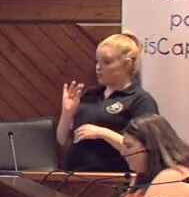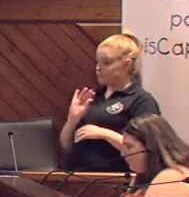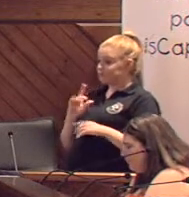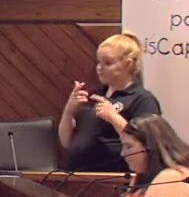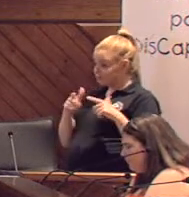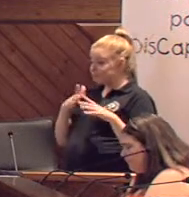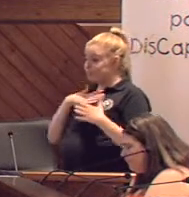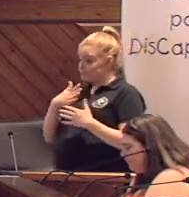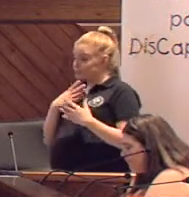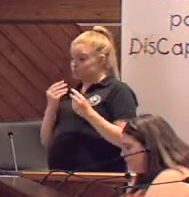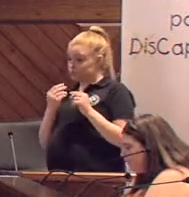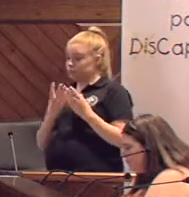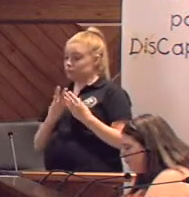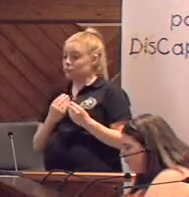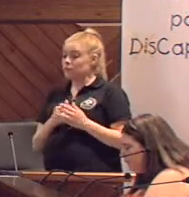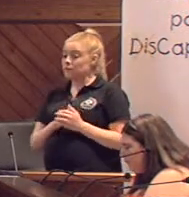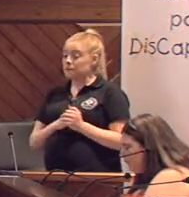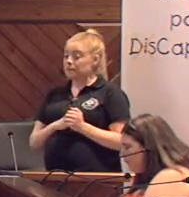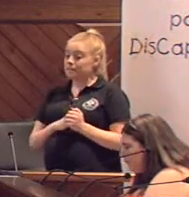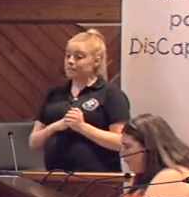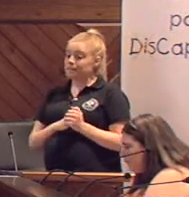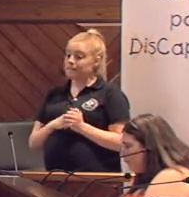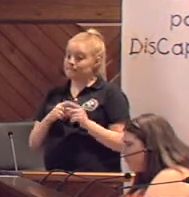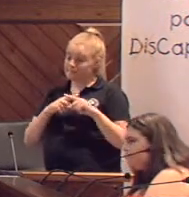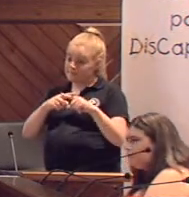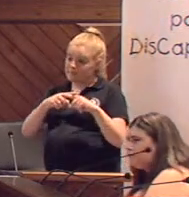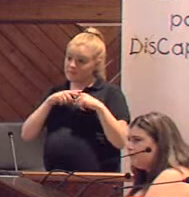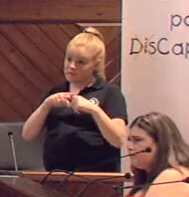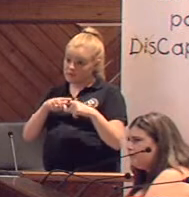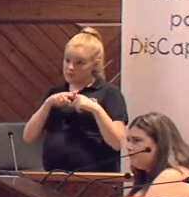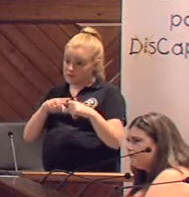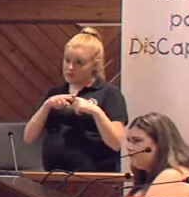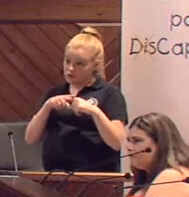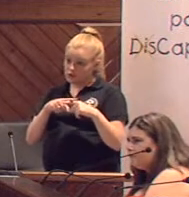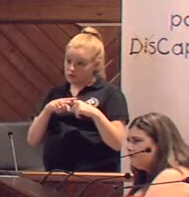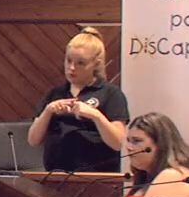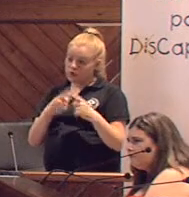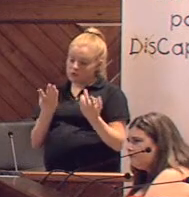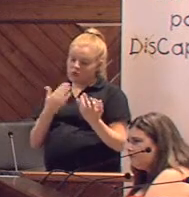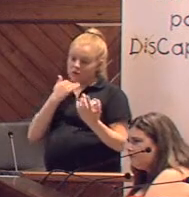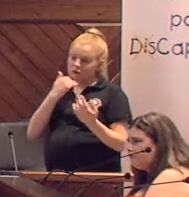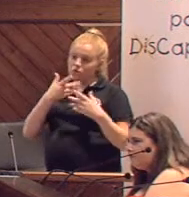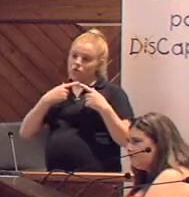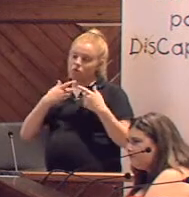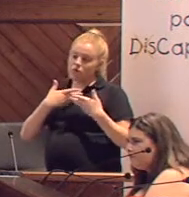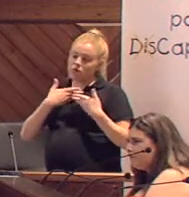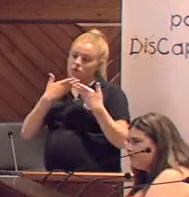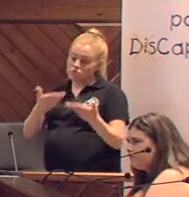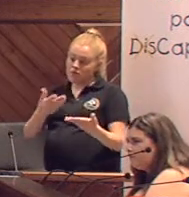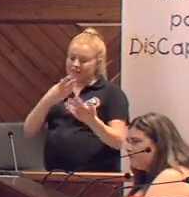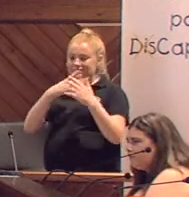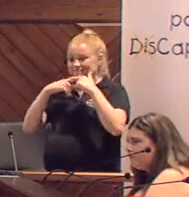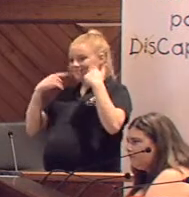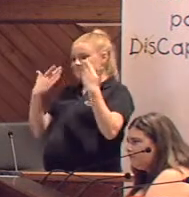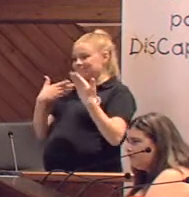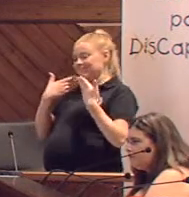ese aspecto, es un pueblo bastante solidario y con muchos voluntarios. ¿No se ha dicho que podido ayudar? Claro que sí. Que te han hecho una sonrisa.